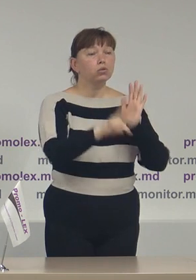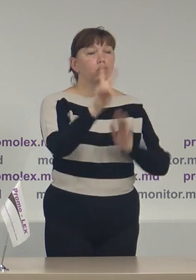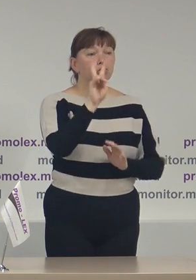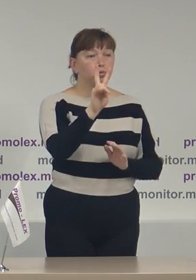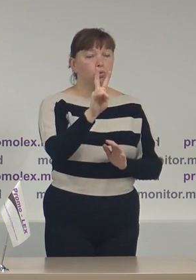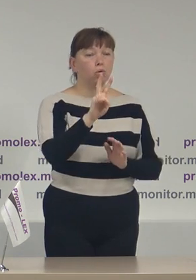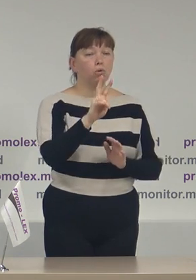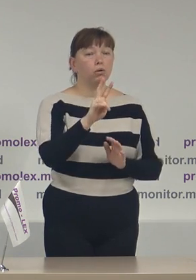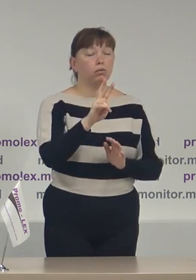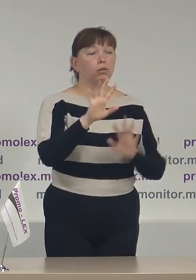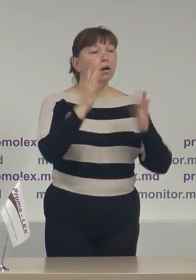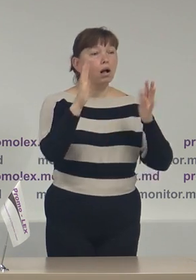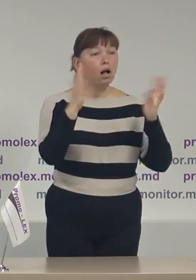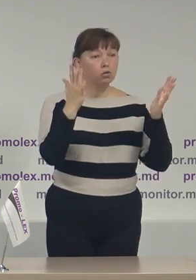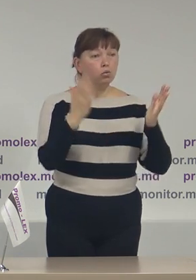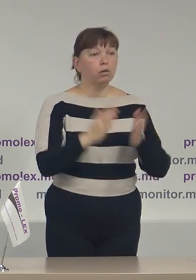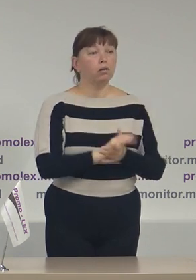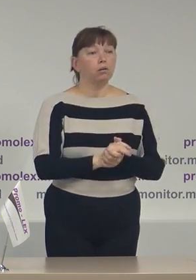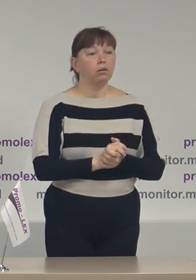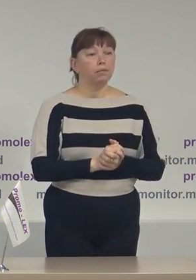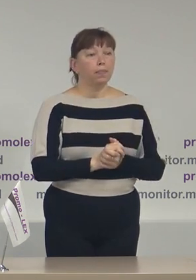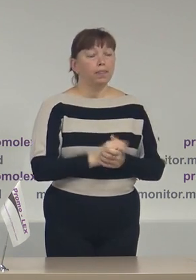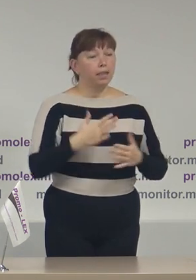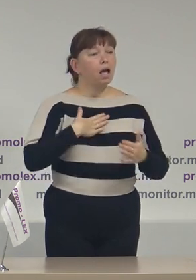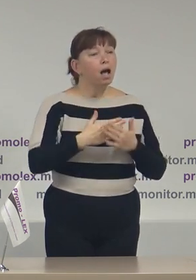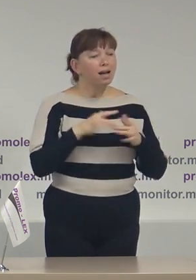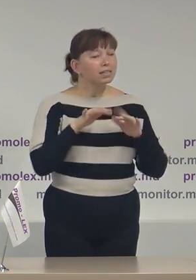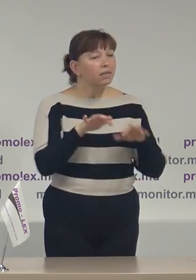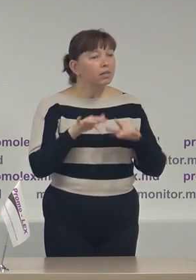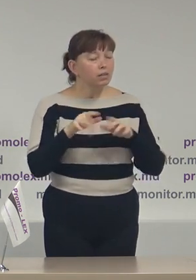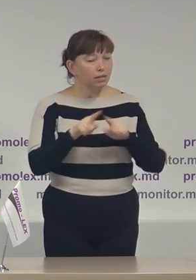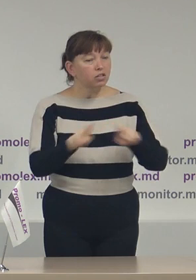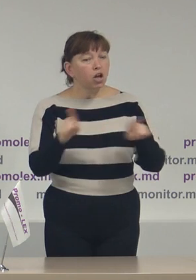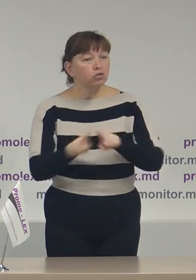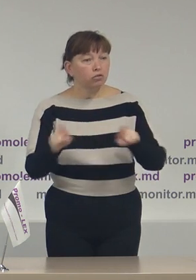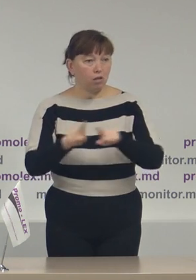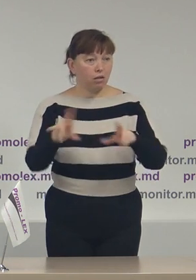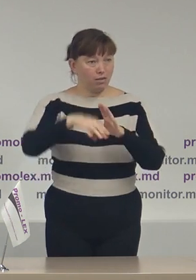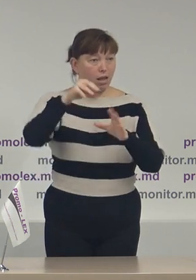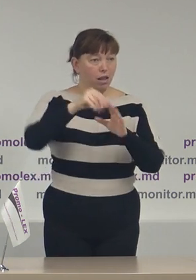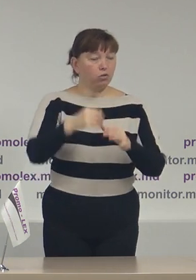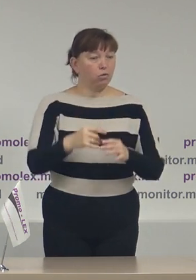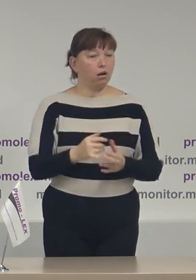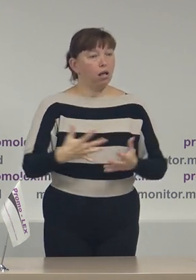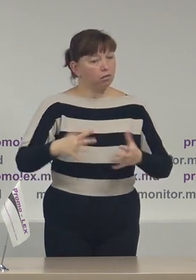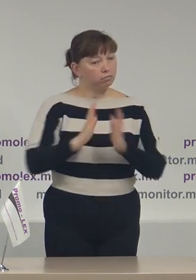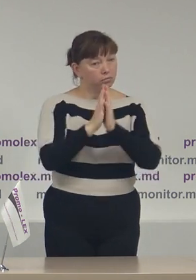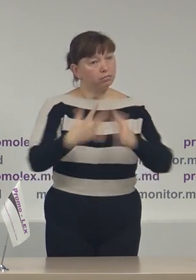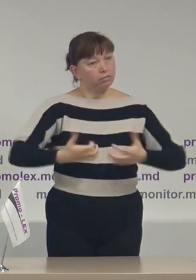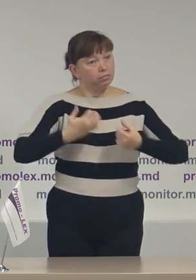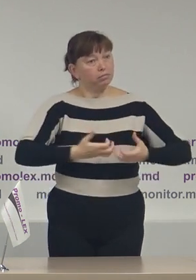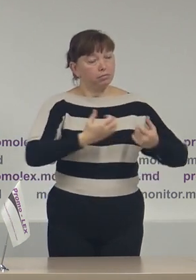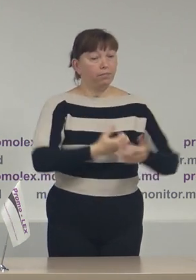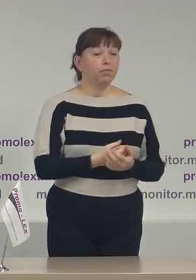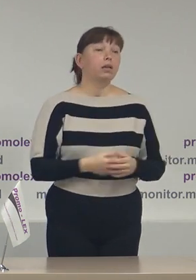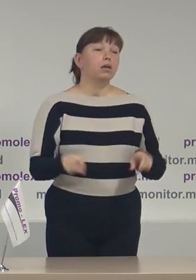cazuri de activități de agitație electorală. În continuare,